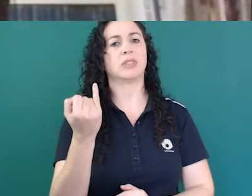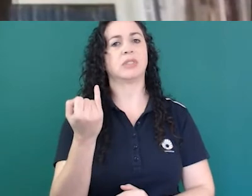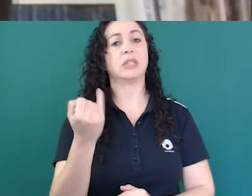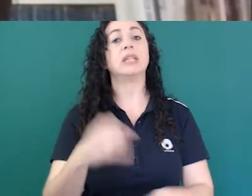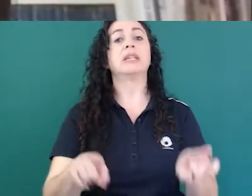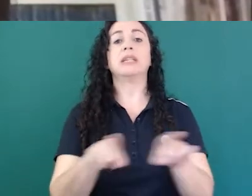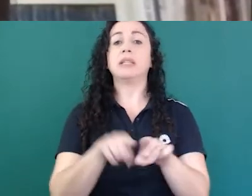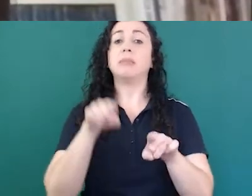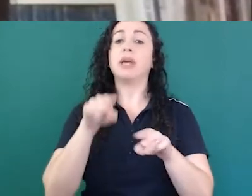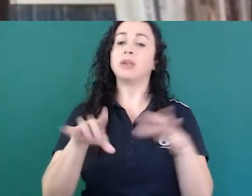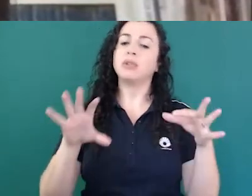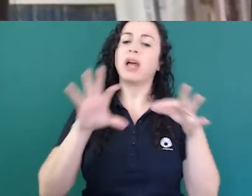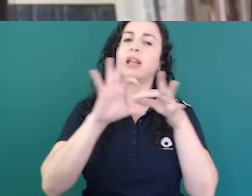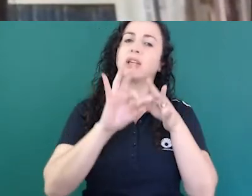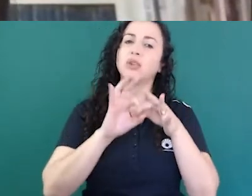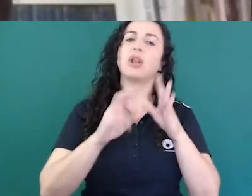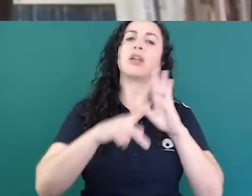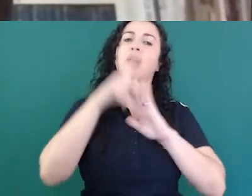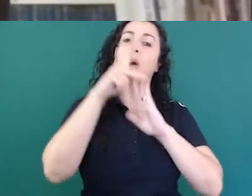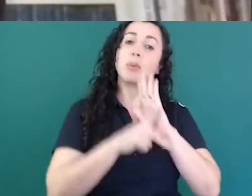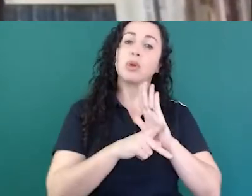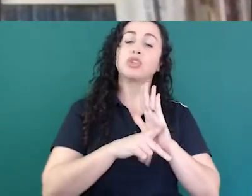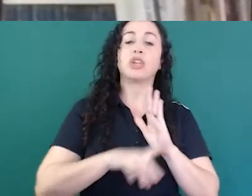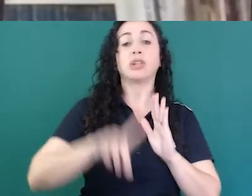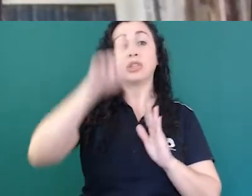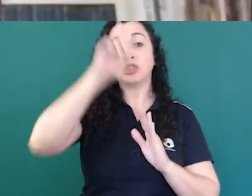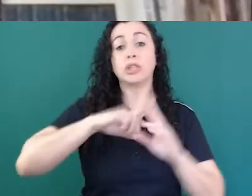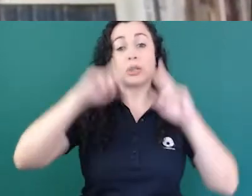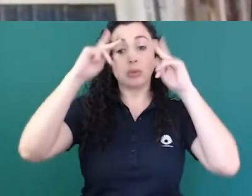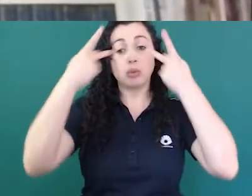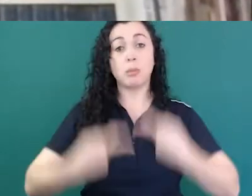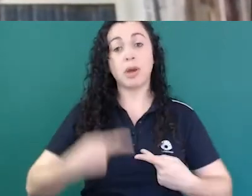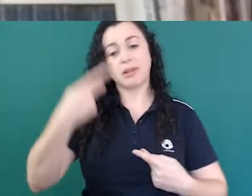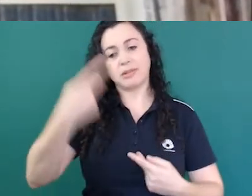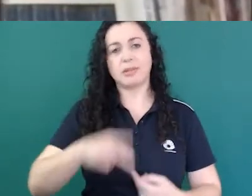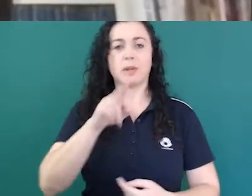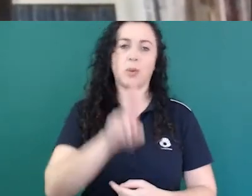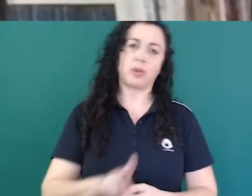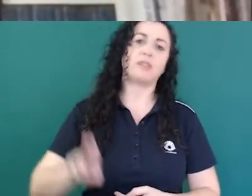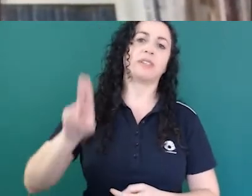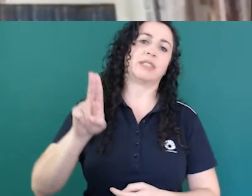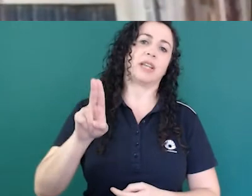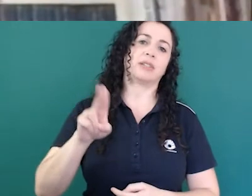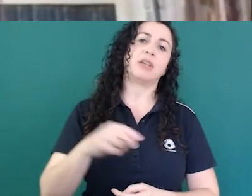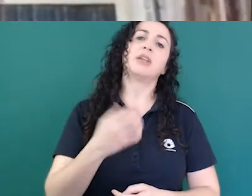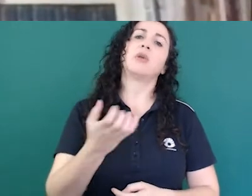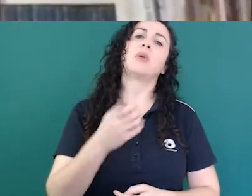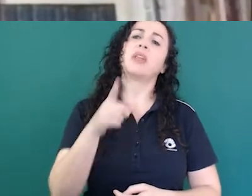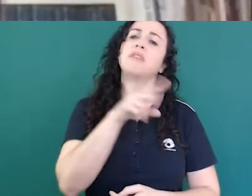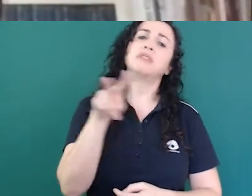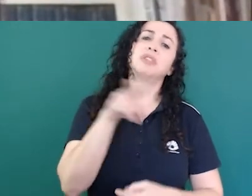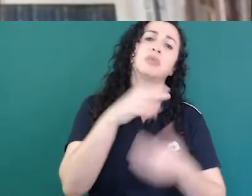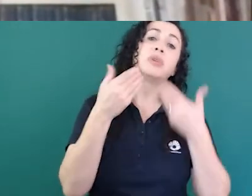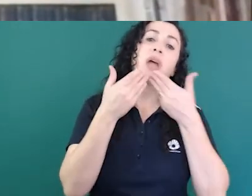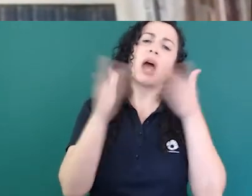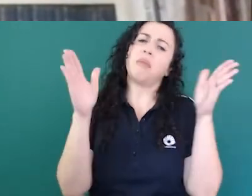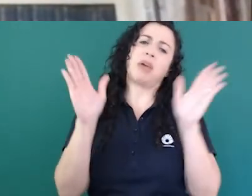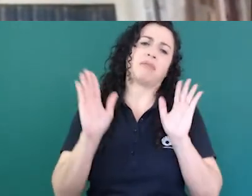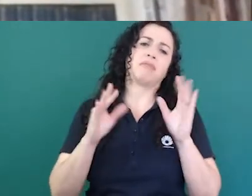humanos da universidade então eu queria deixar aberto para que vocês comentem aquilo que